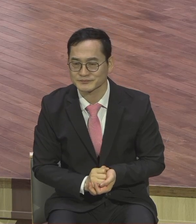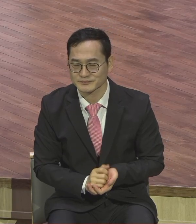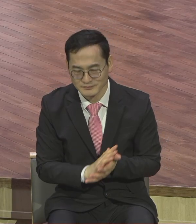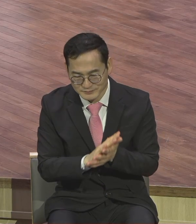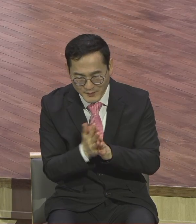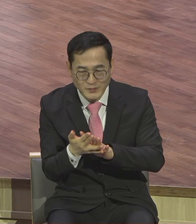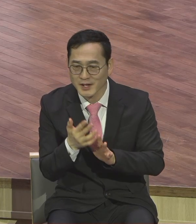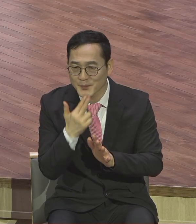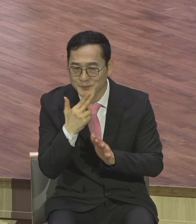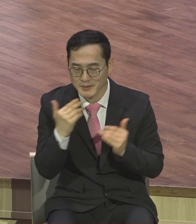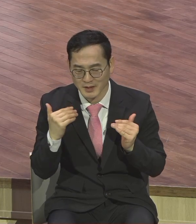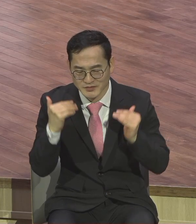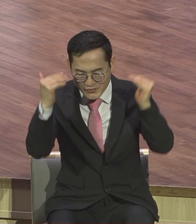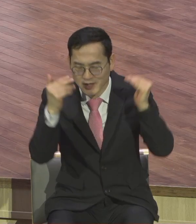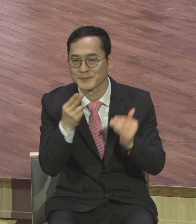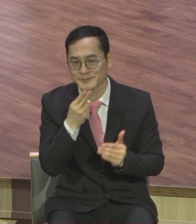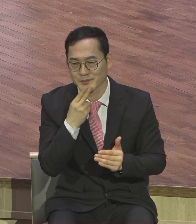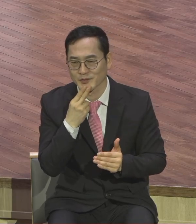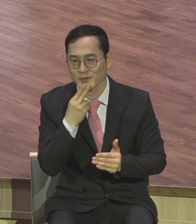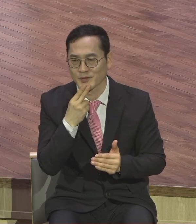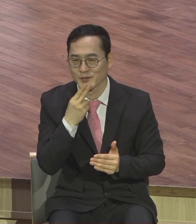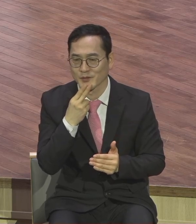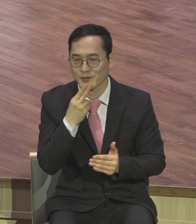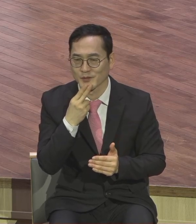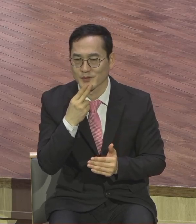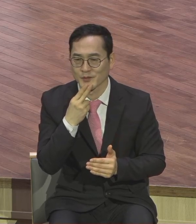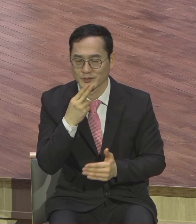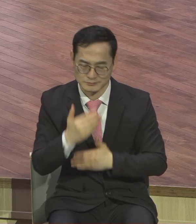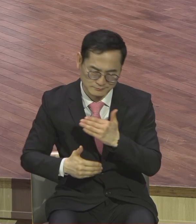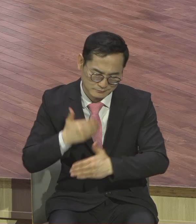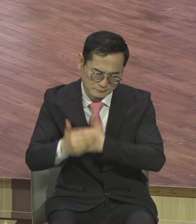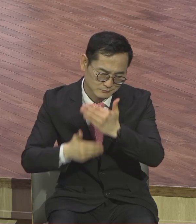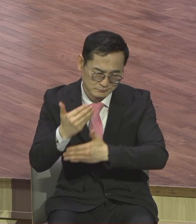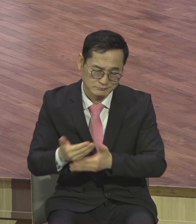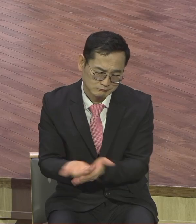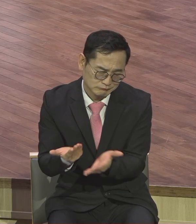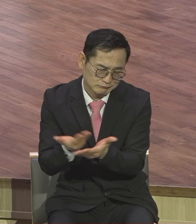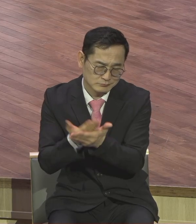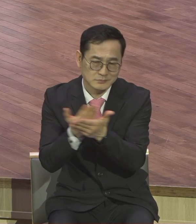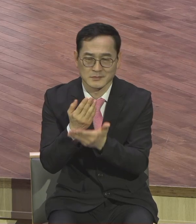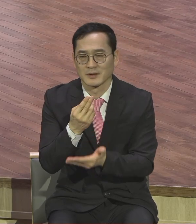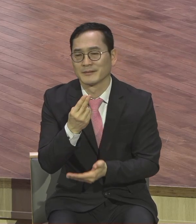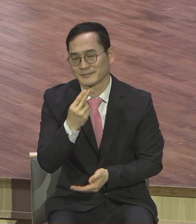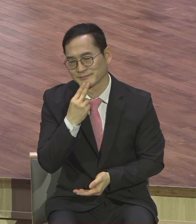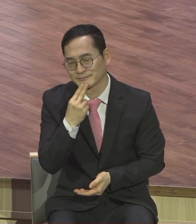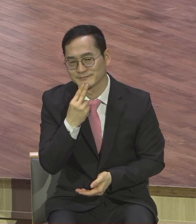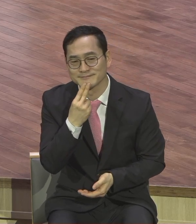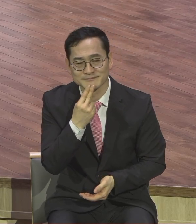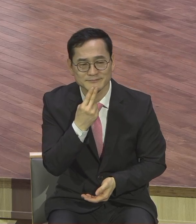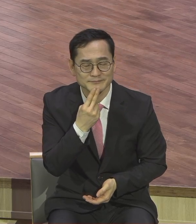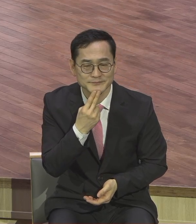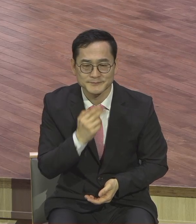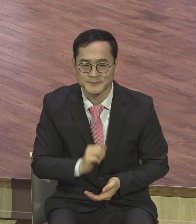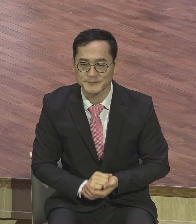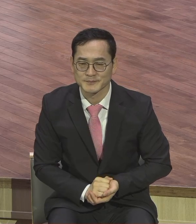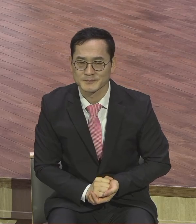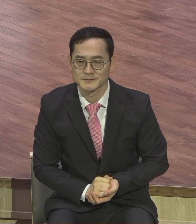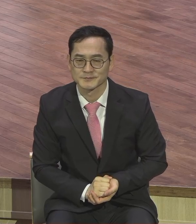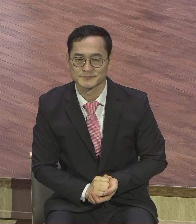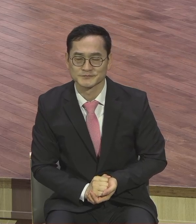변화가 돼야 현장 전도제자가 되지요 그리스도의 증인이 되지요 전혀